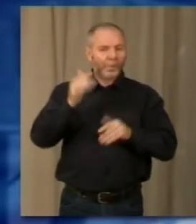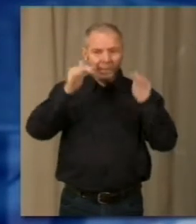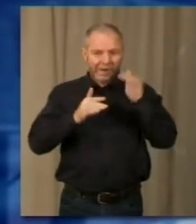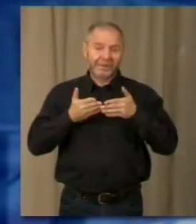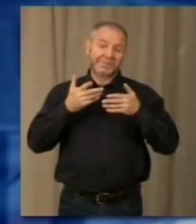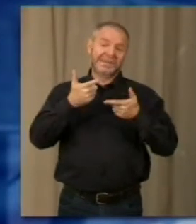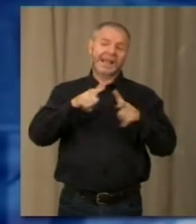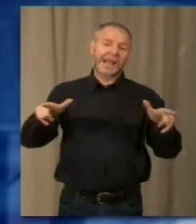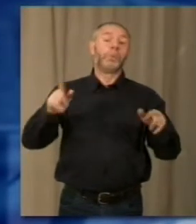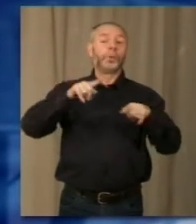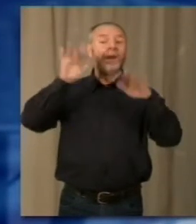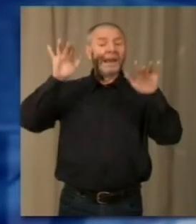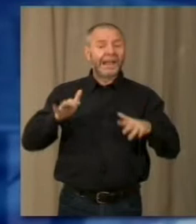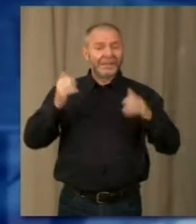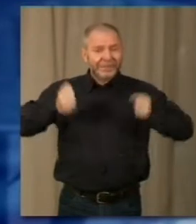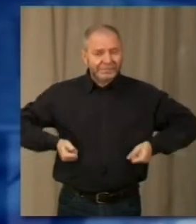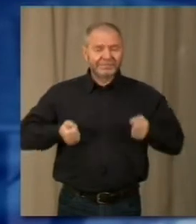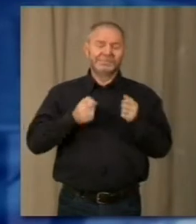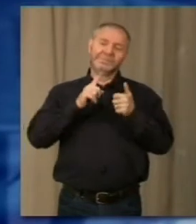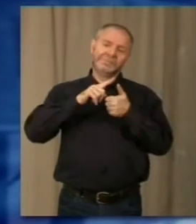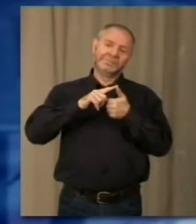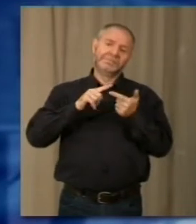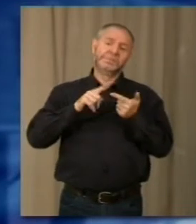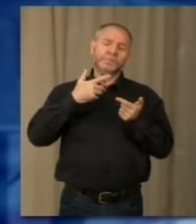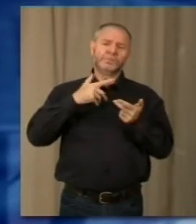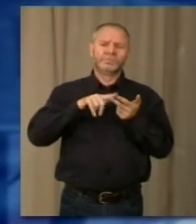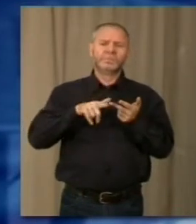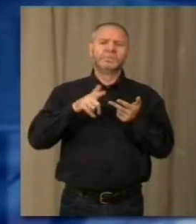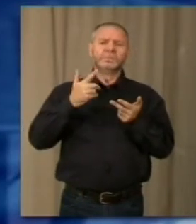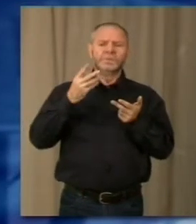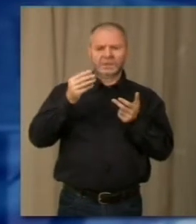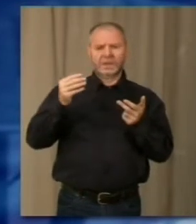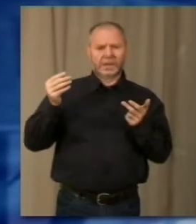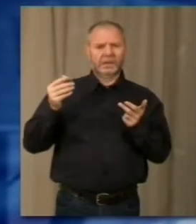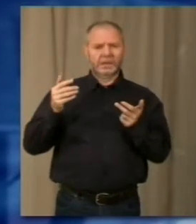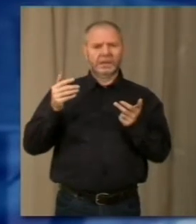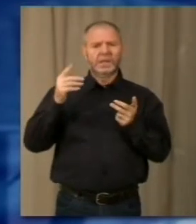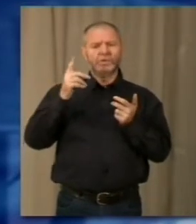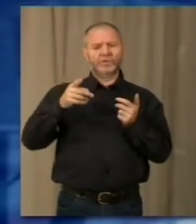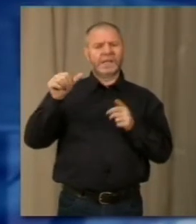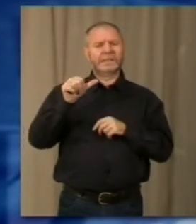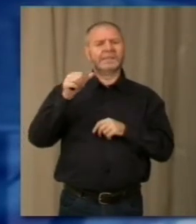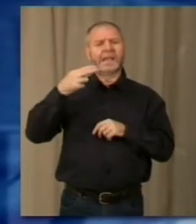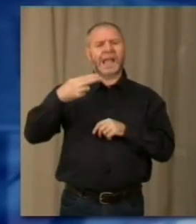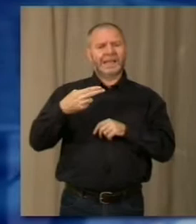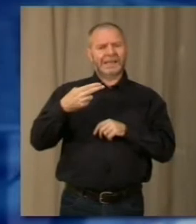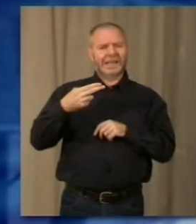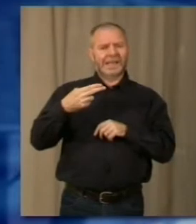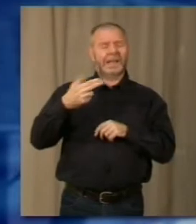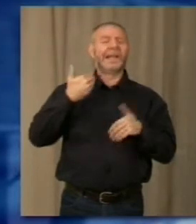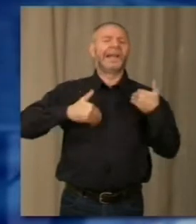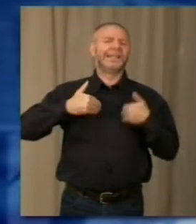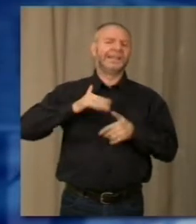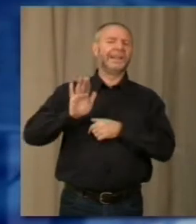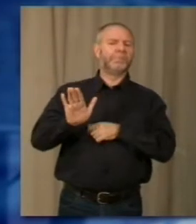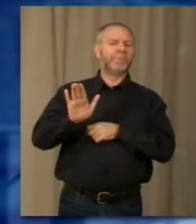sport della neve e poi abbiamo anche per quanto riguarda il comitato paralimpico il nostro GSH Sempione che sicuramente è sempre